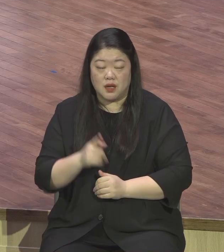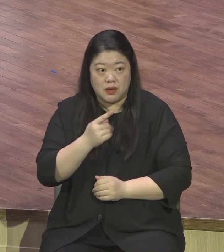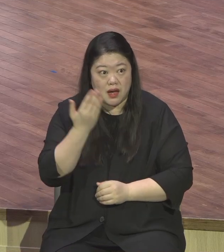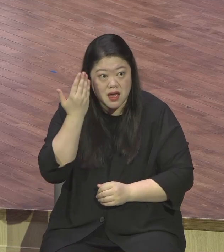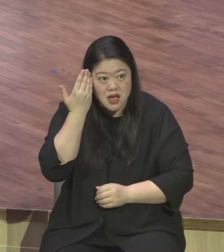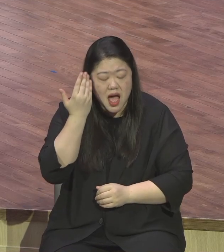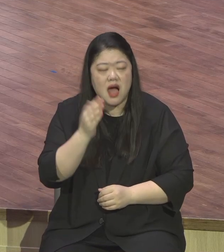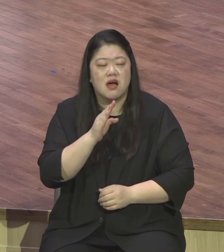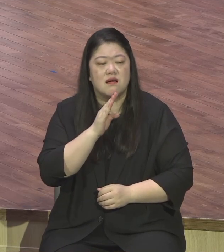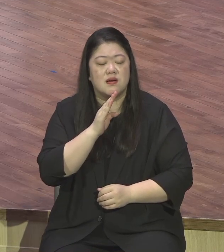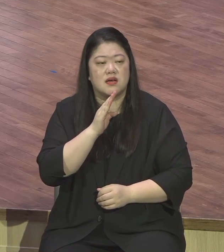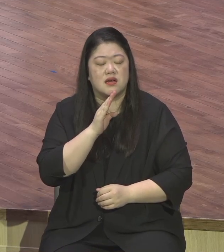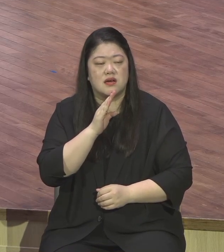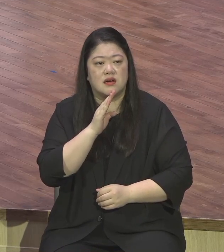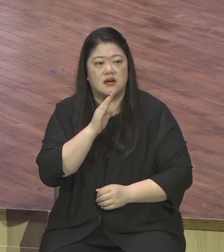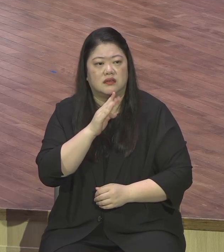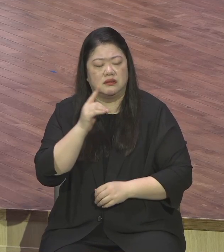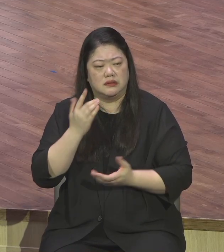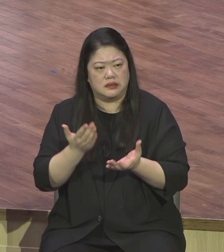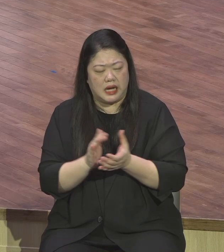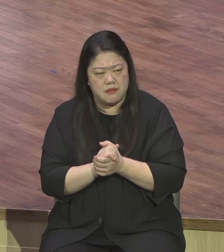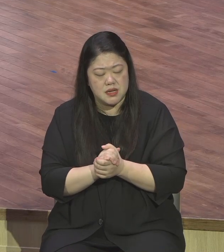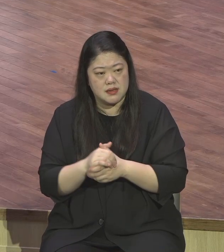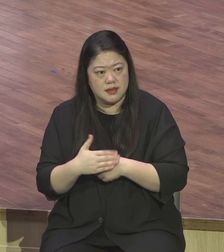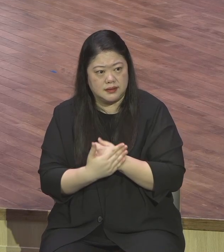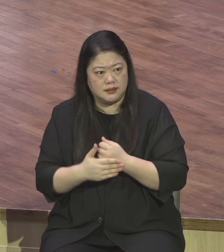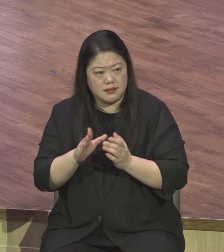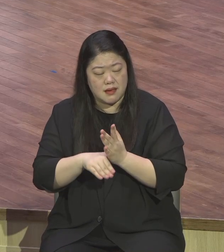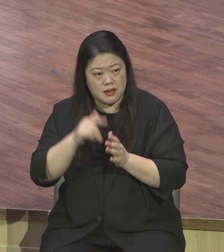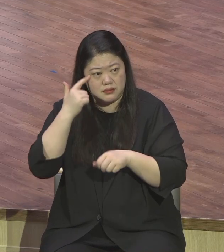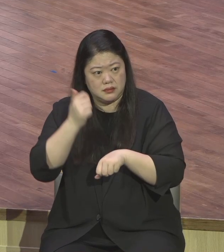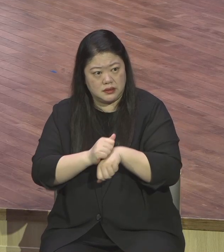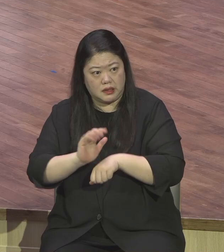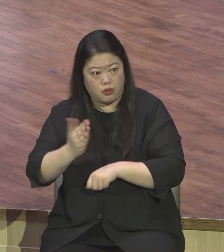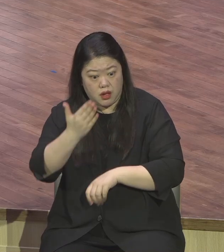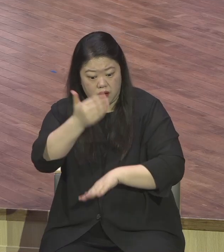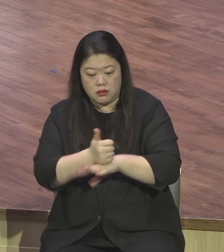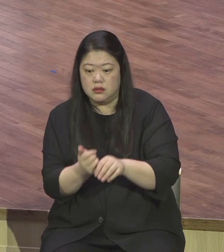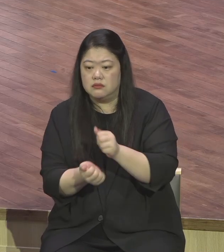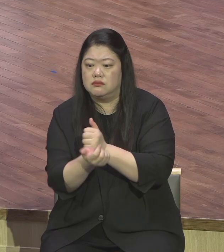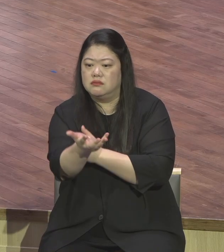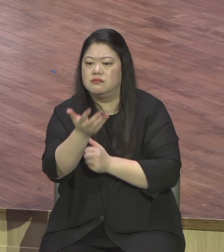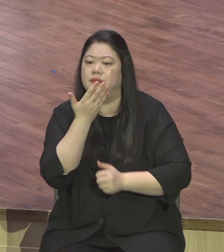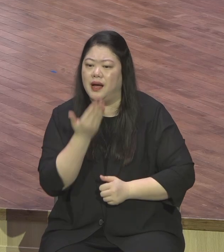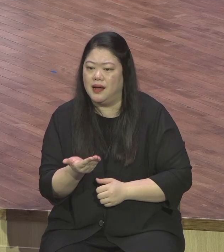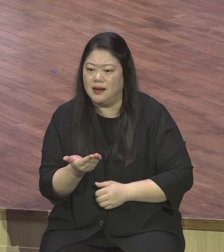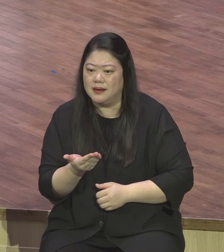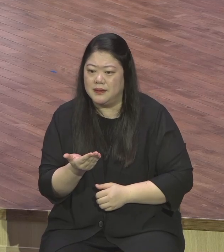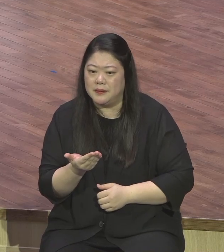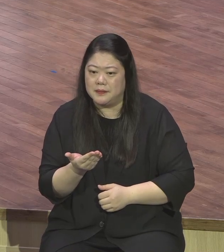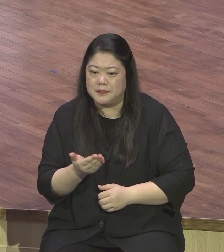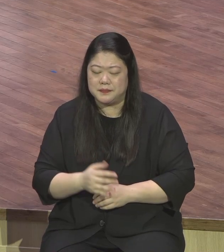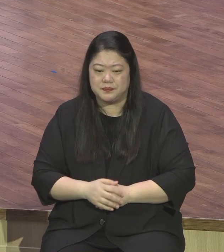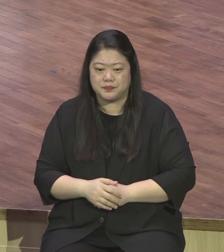나오고 보금에 영향력을 입혀 나갈 수가 있다 이런 말이 있습니다